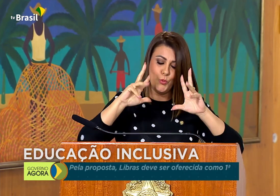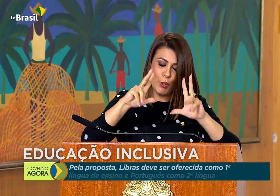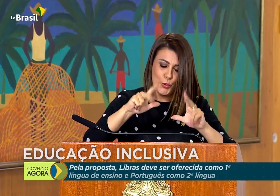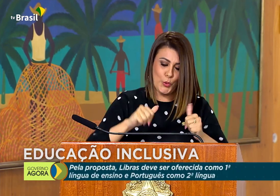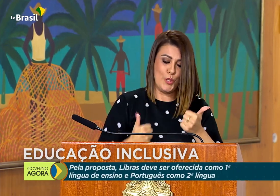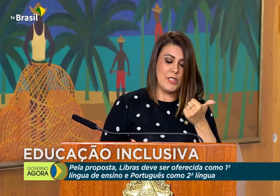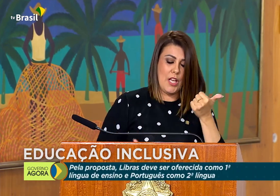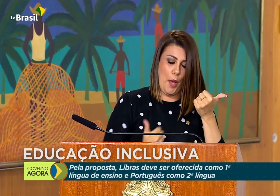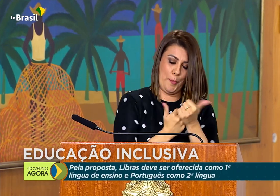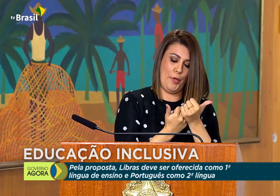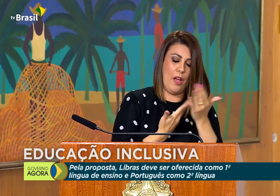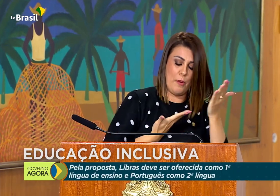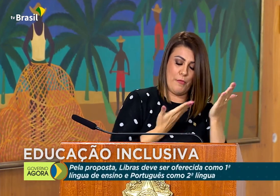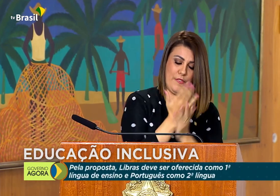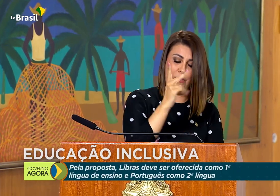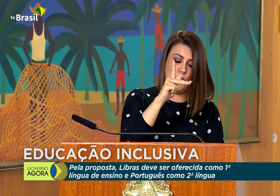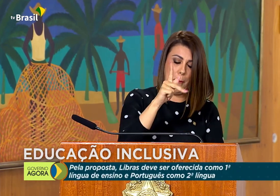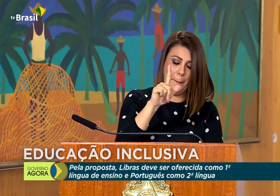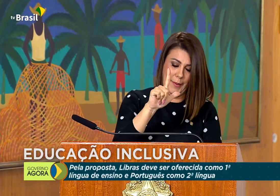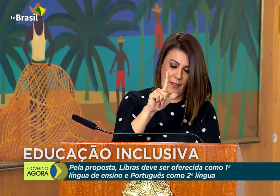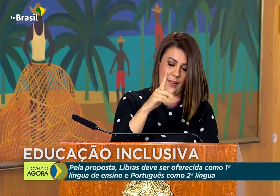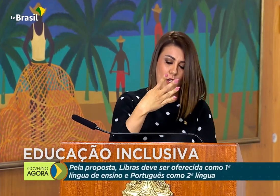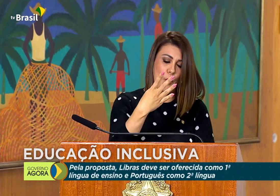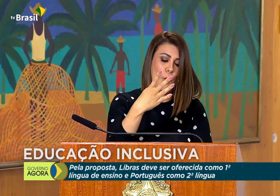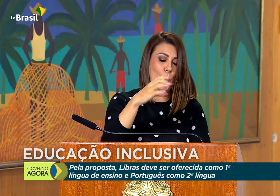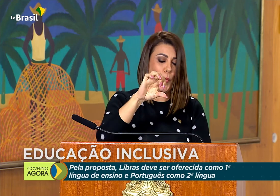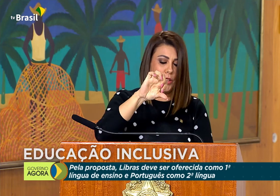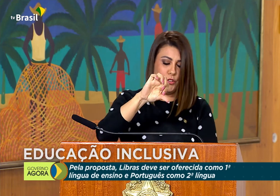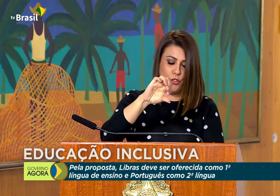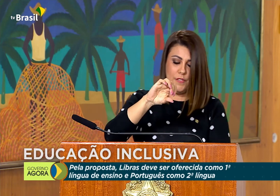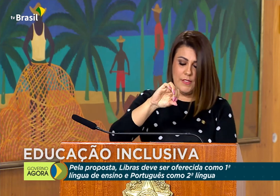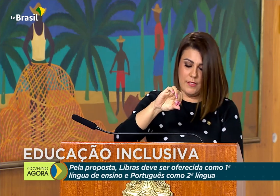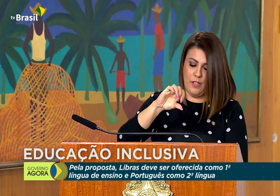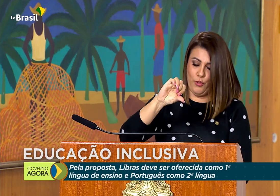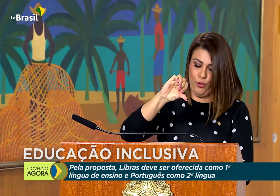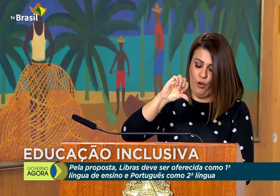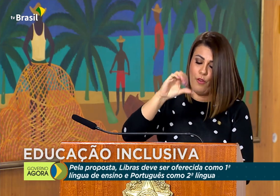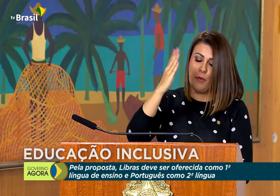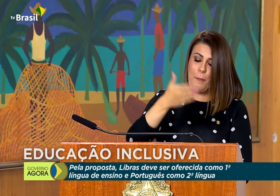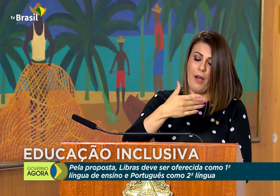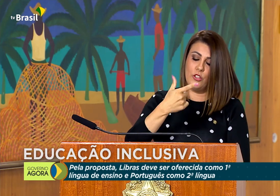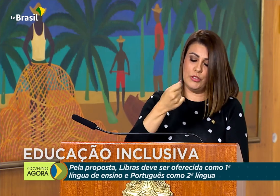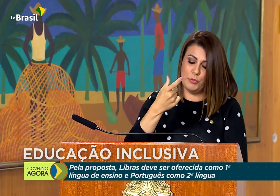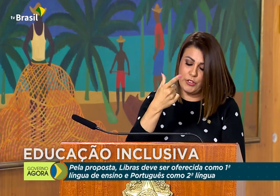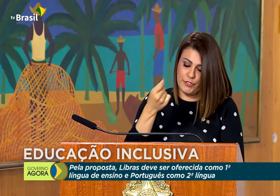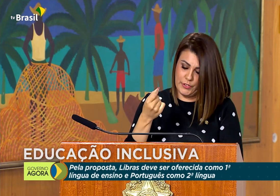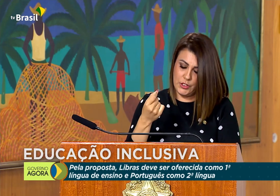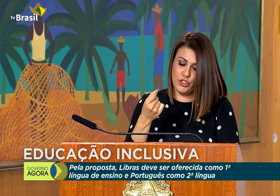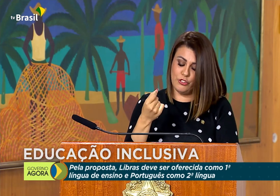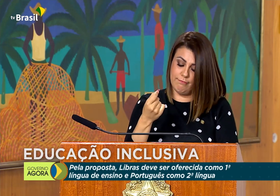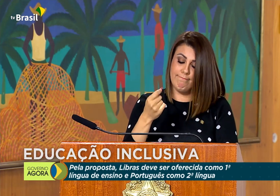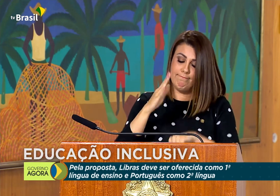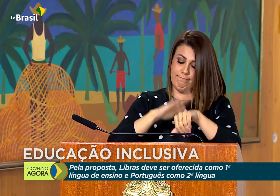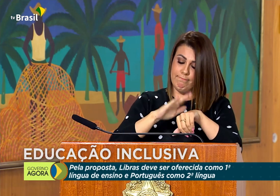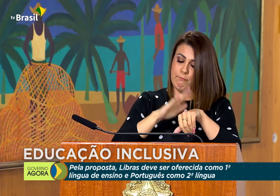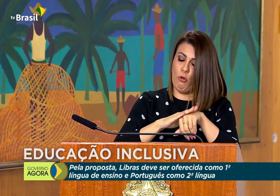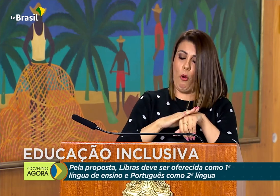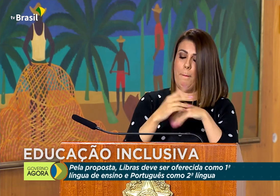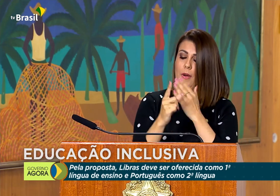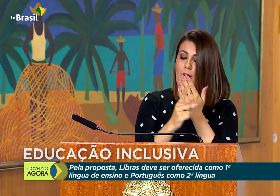momento, quero agradecer a todos que apoiaram a aprovação do PL 4909 de 2020, em